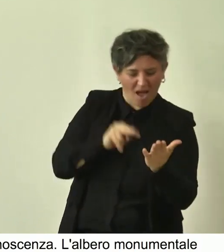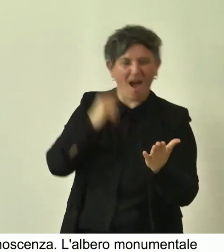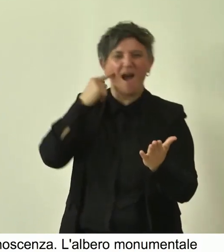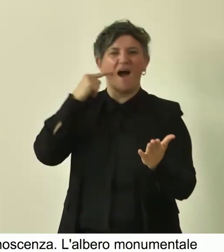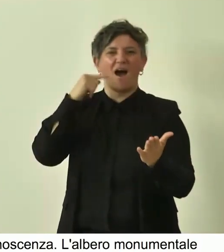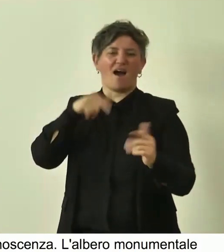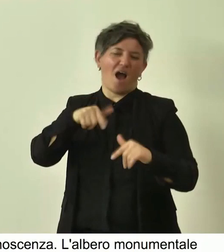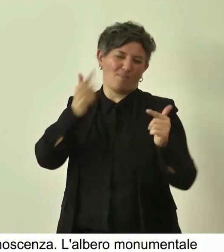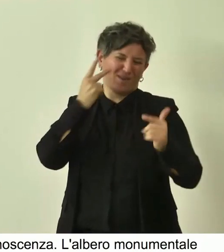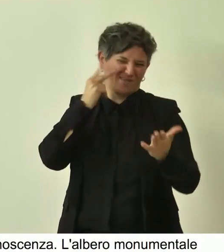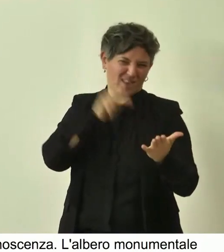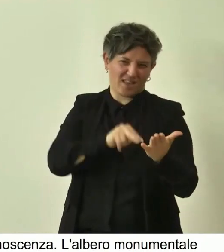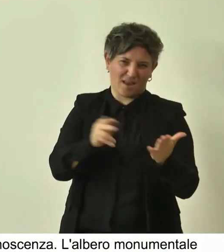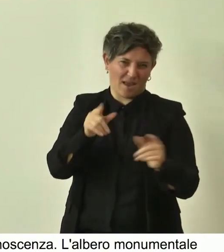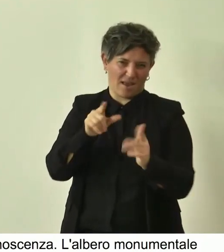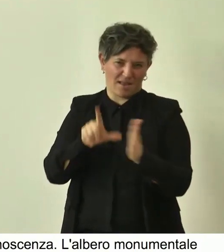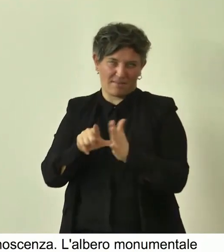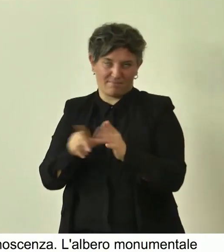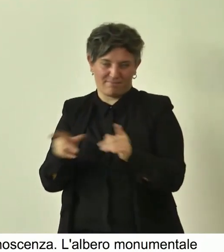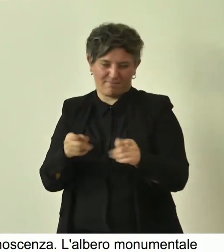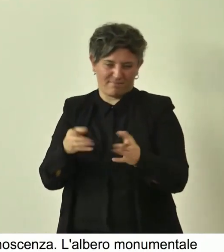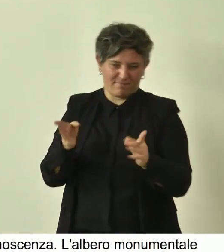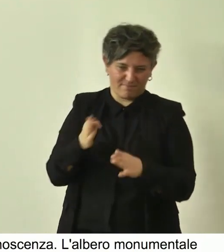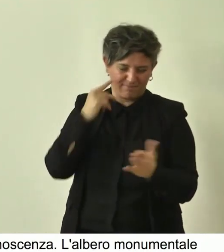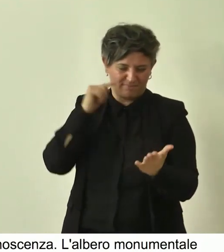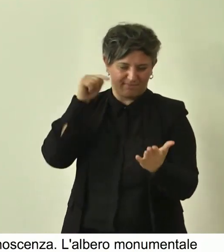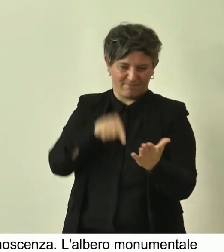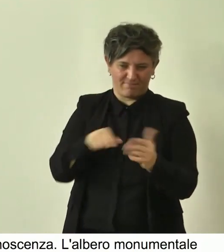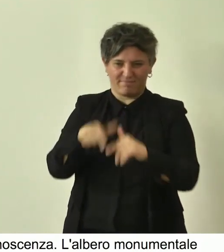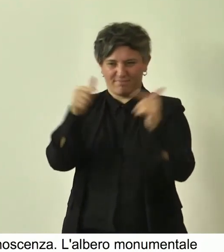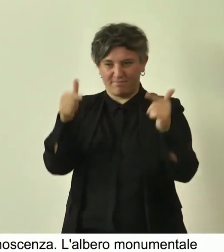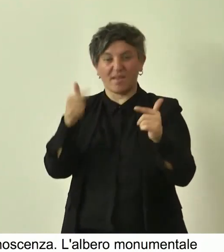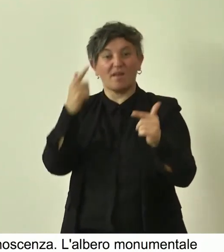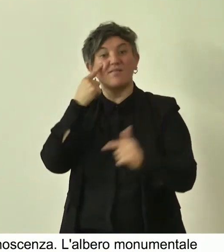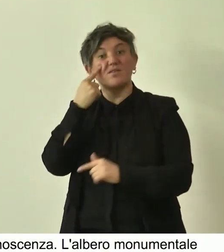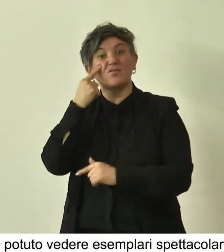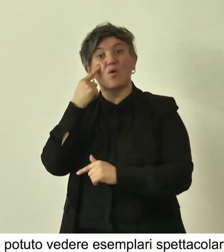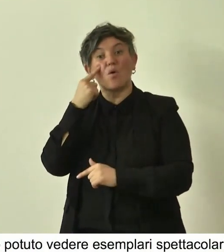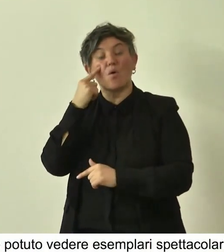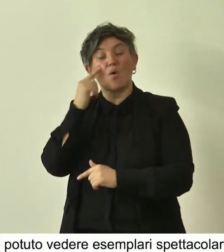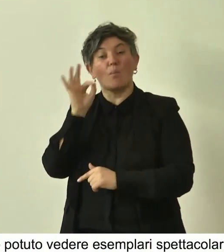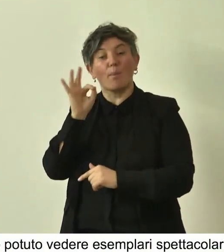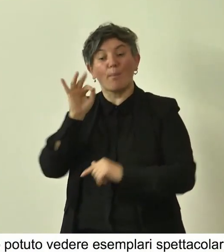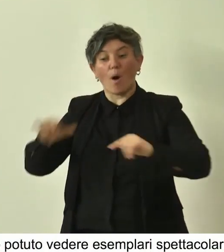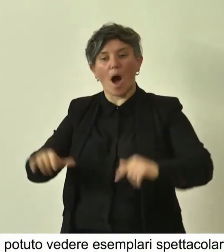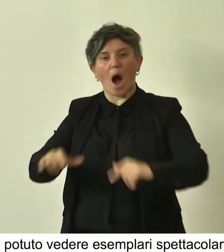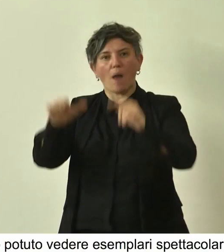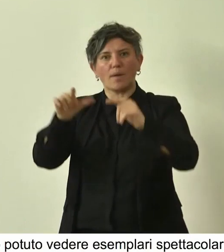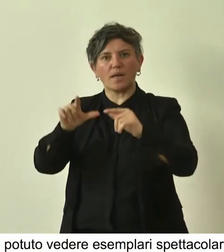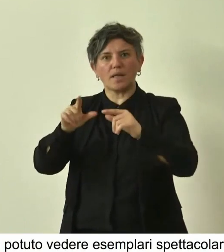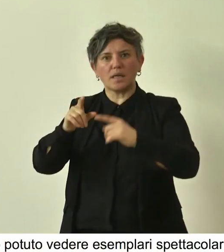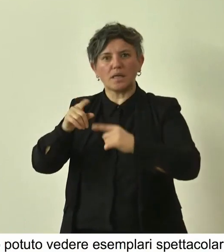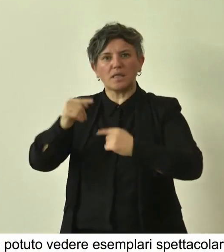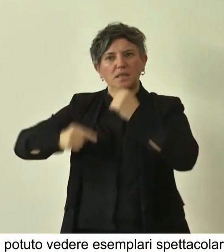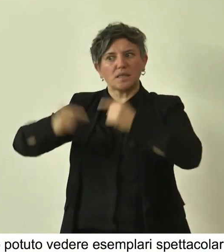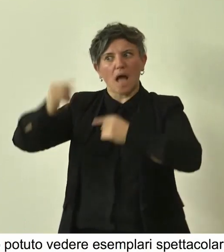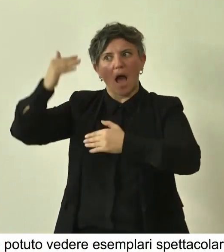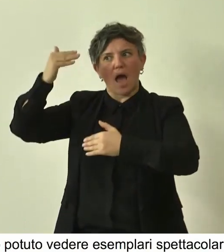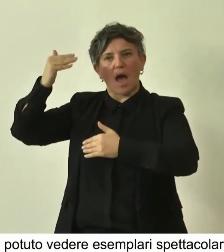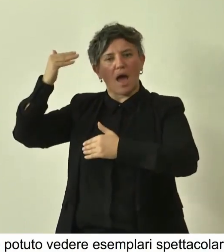quindi abbiamo visto esemplari che hanno secoli sulle loro spalle e